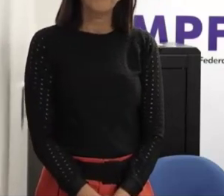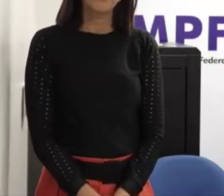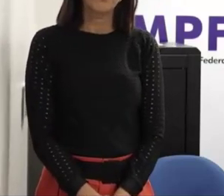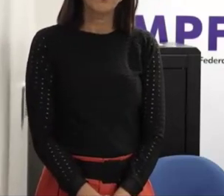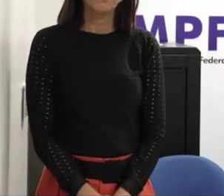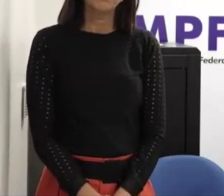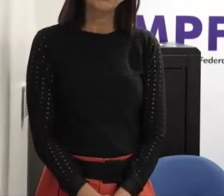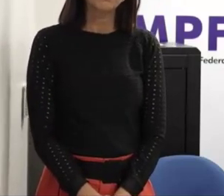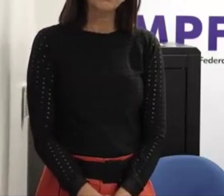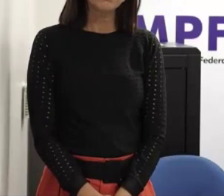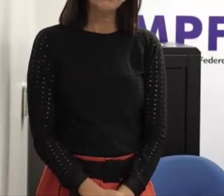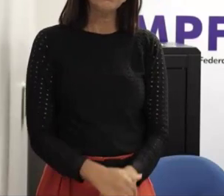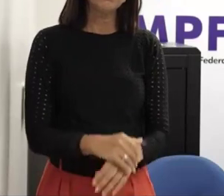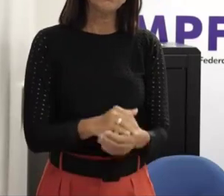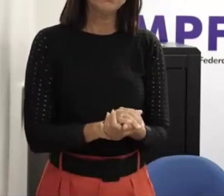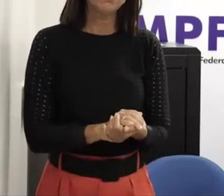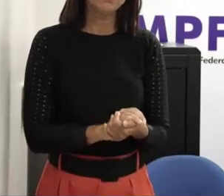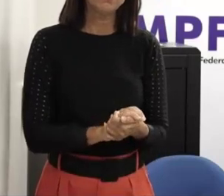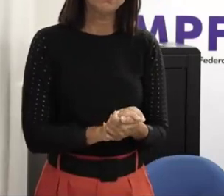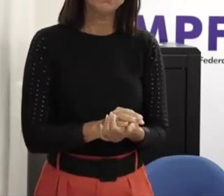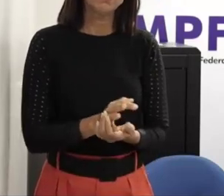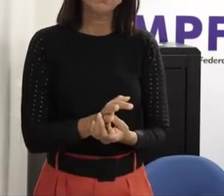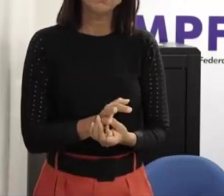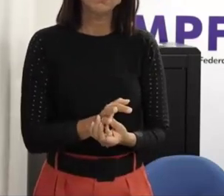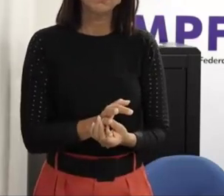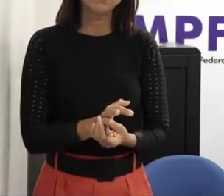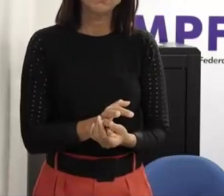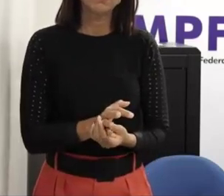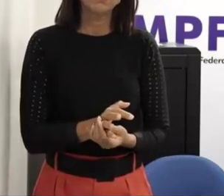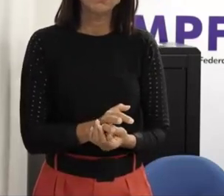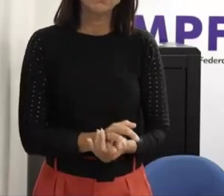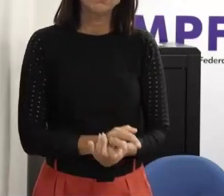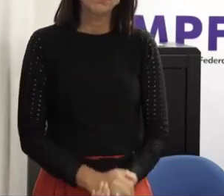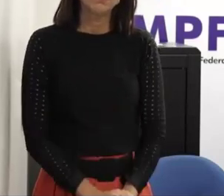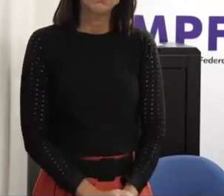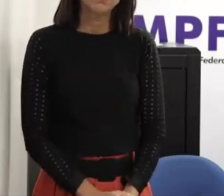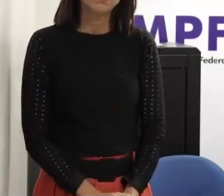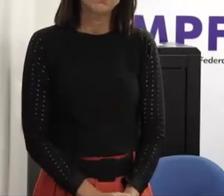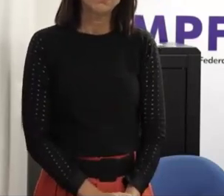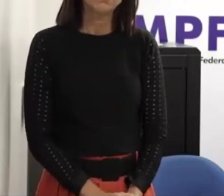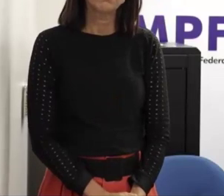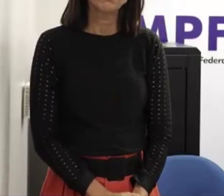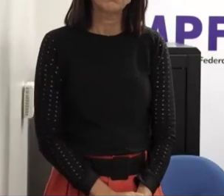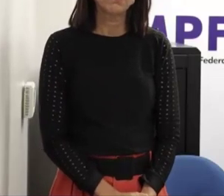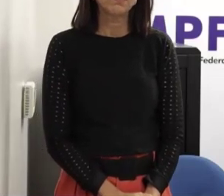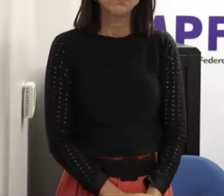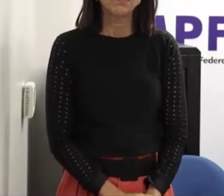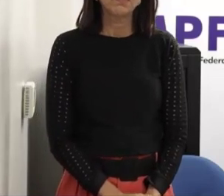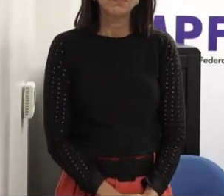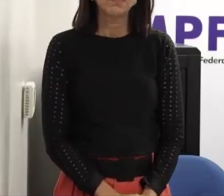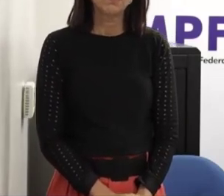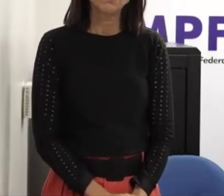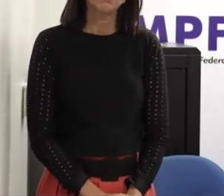É interessante que você esse seu questionamento até me lembrou de uma coisa que eu ia falar